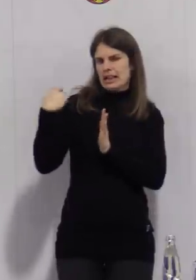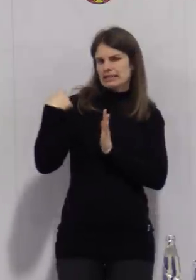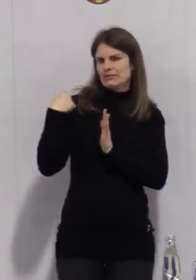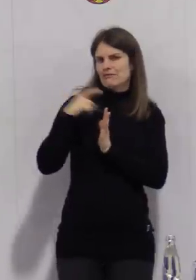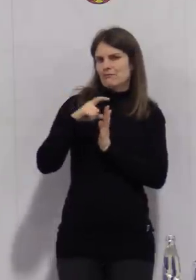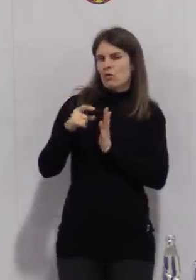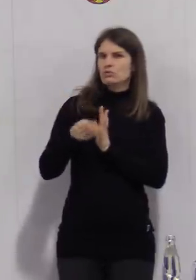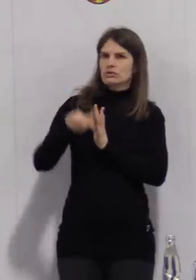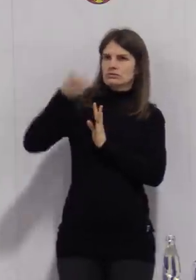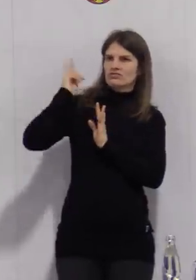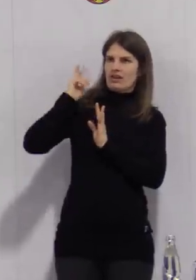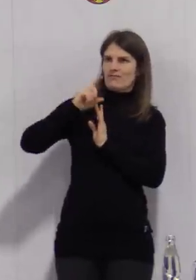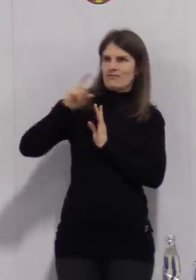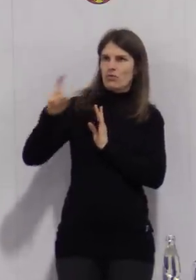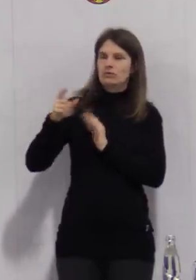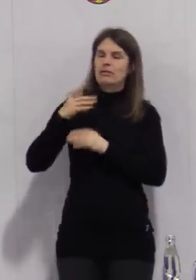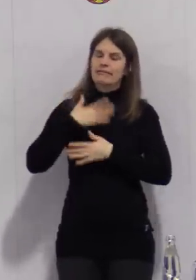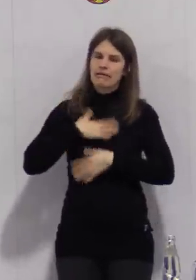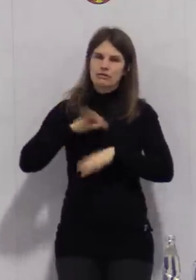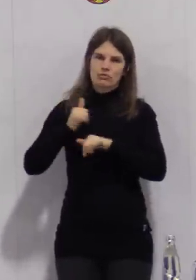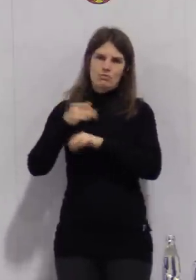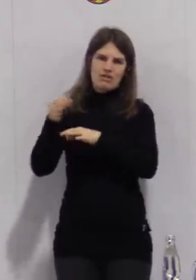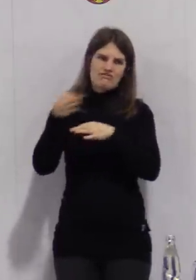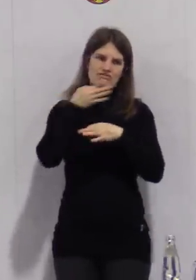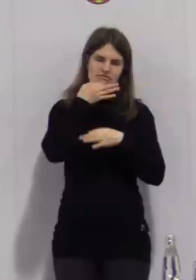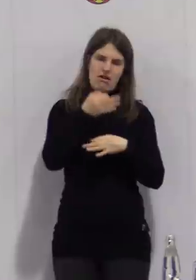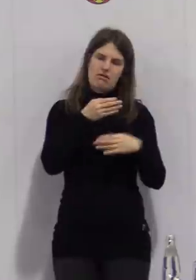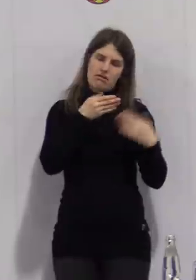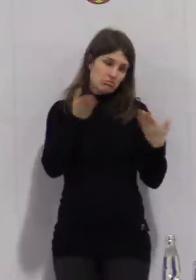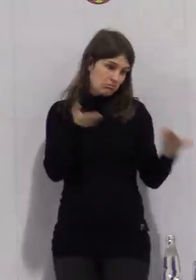Pressekonferenz. Ich gebe die Frage aber gerne noch mal.